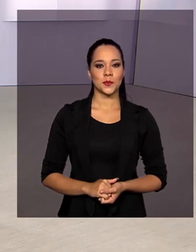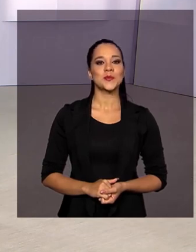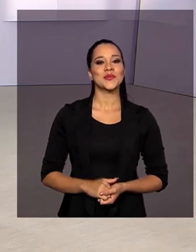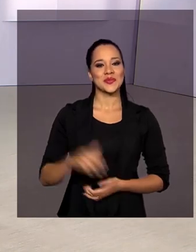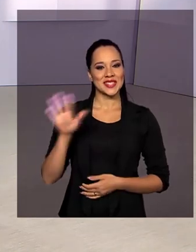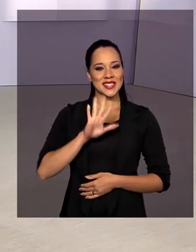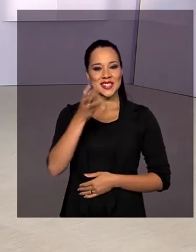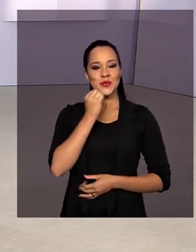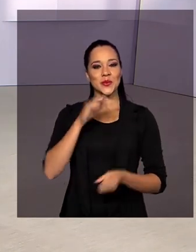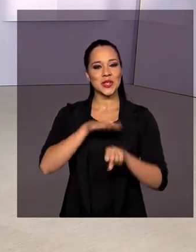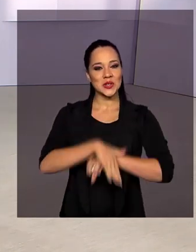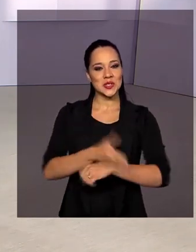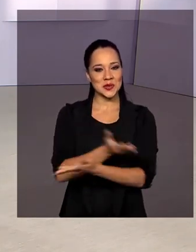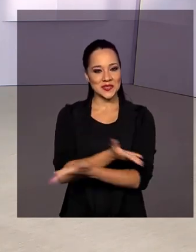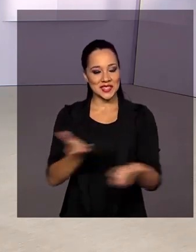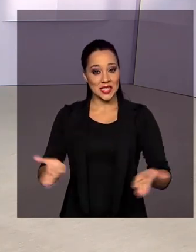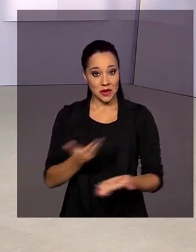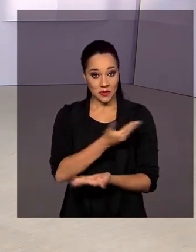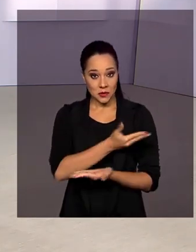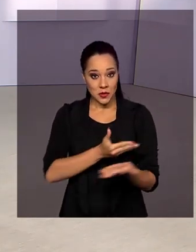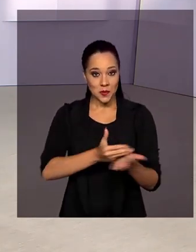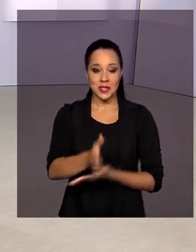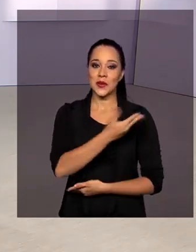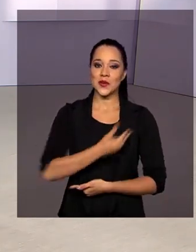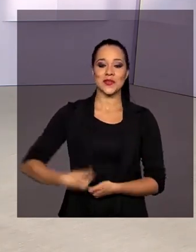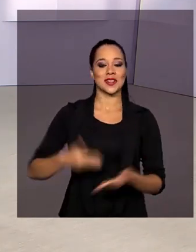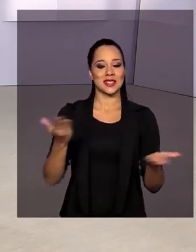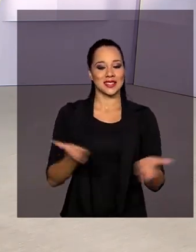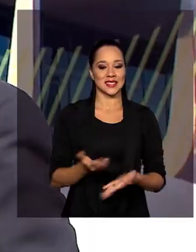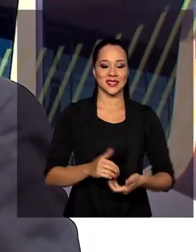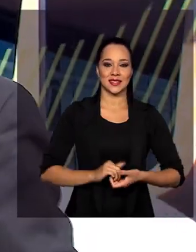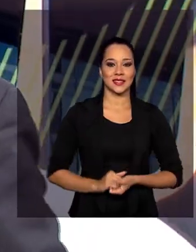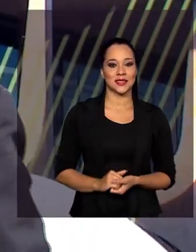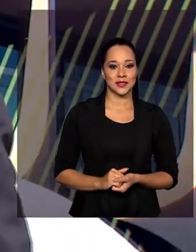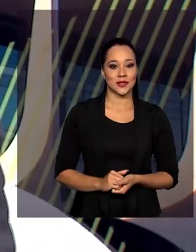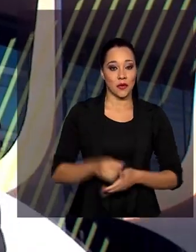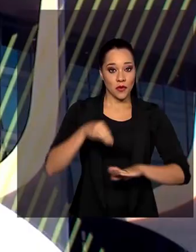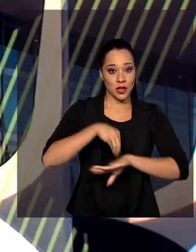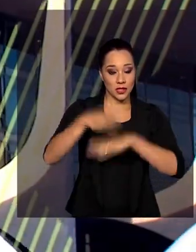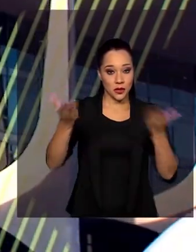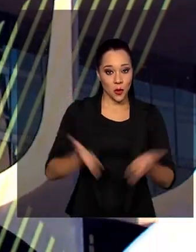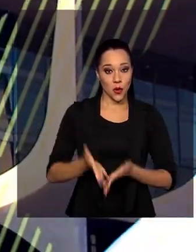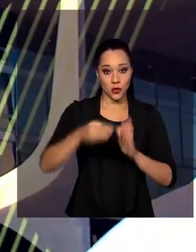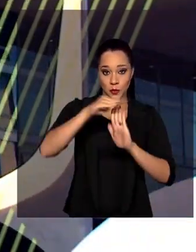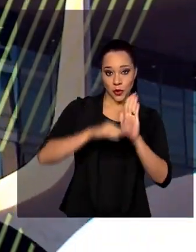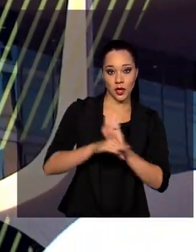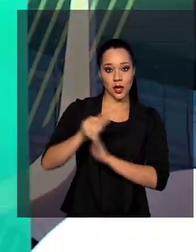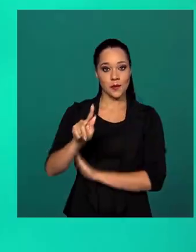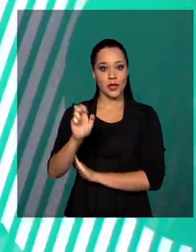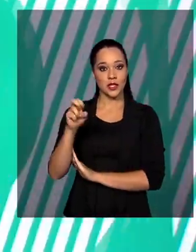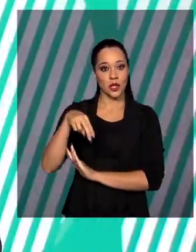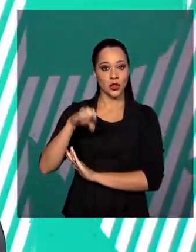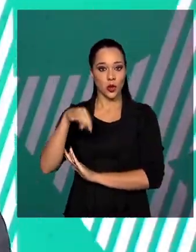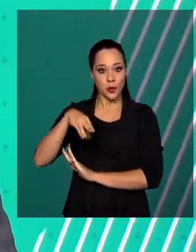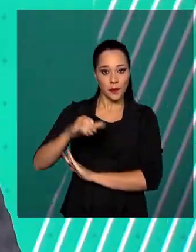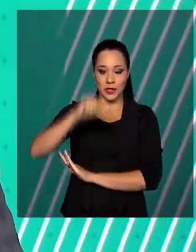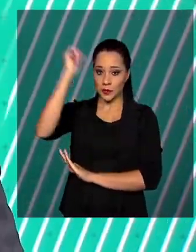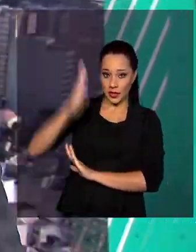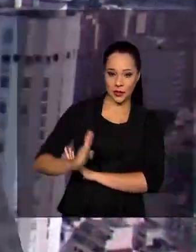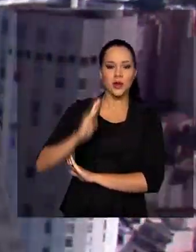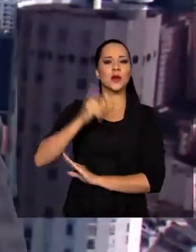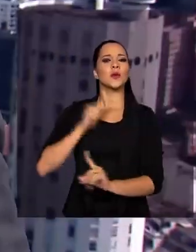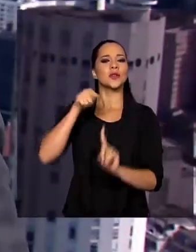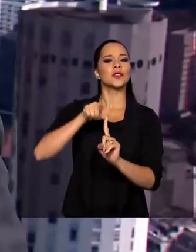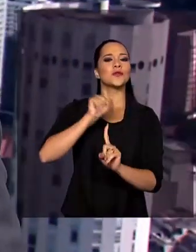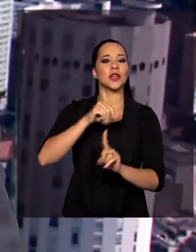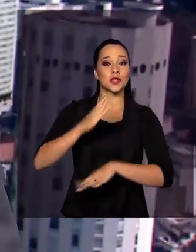Olá, boa noite para você. Estamos no ar com mais um Governo Agora. Foi lançado hoje o programa Genomas Brasil, que tem o objetivo